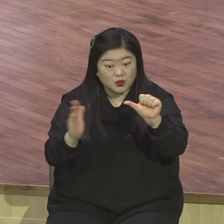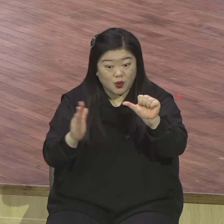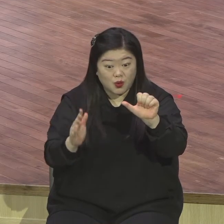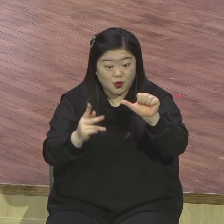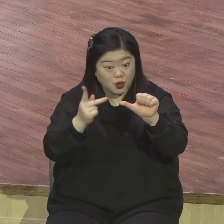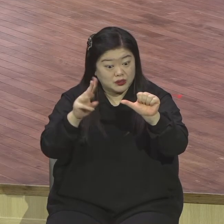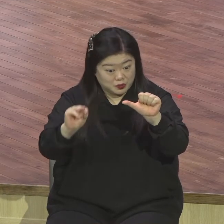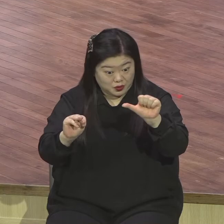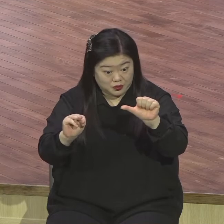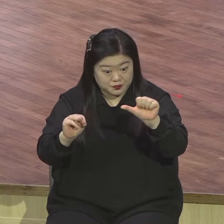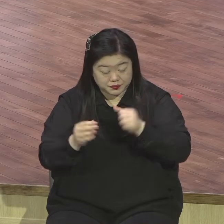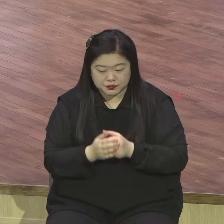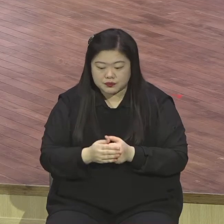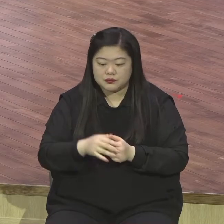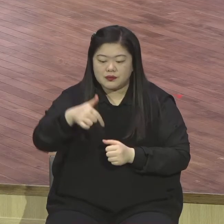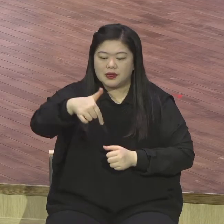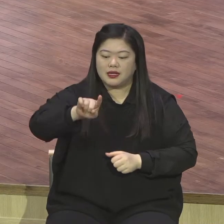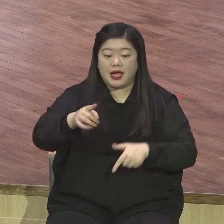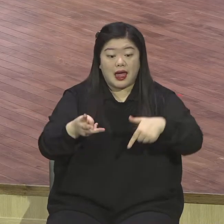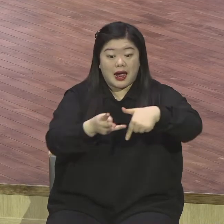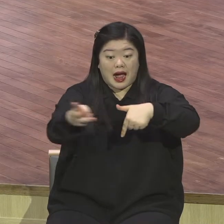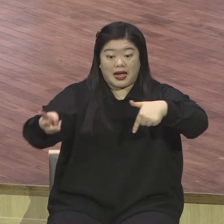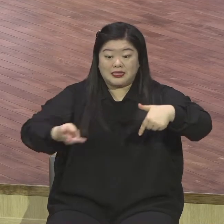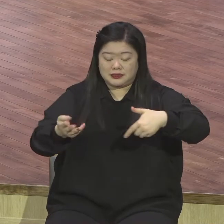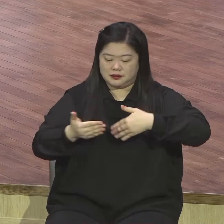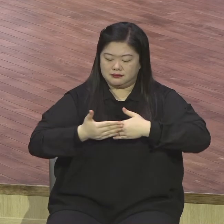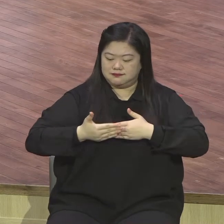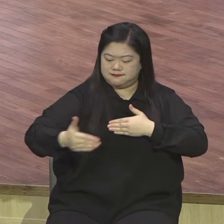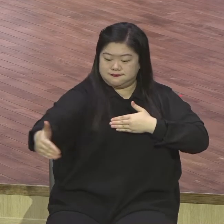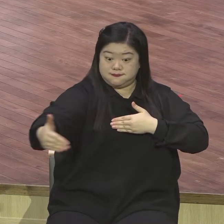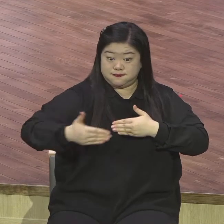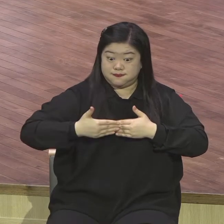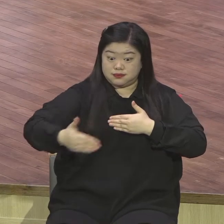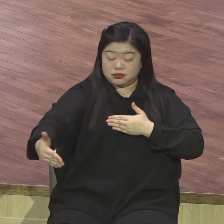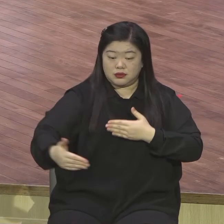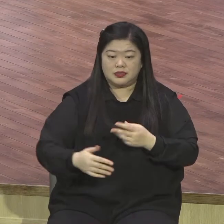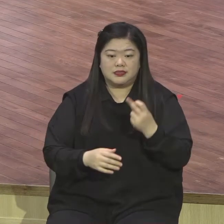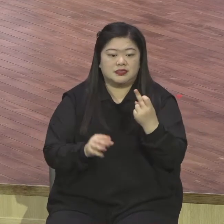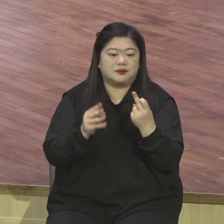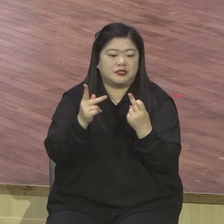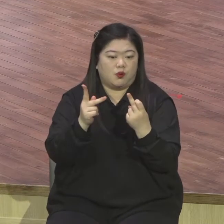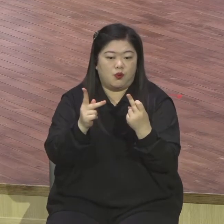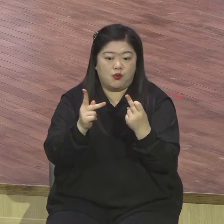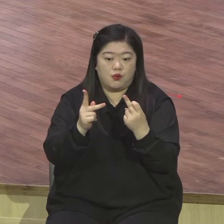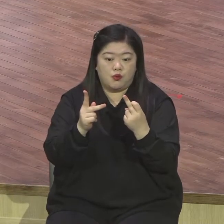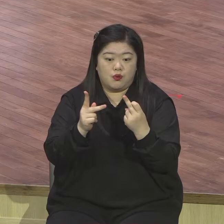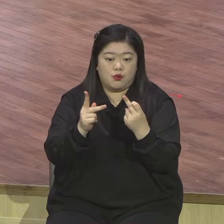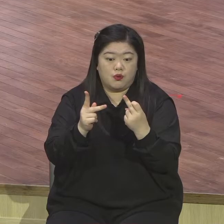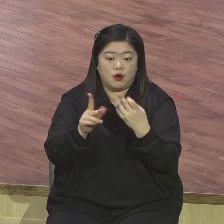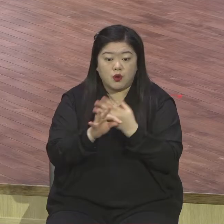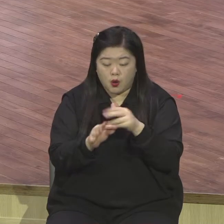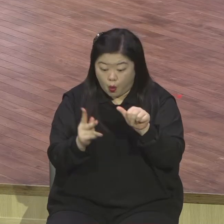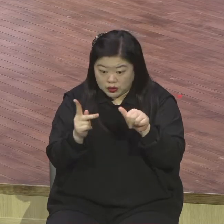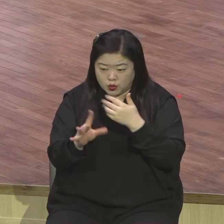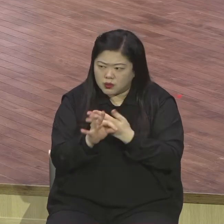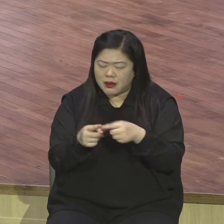갈릴리 바다 폭이 얼마나 되느냐 12키로 12키로 12키로 5키로면 중간쯤 온 거예요.